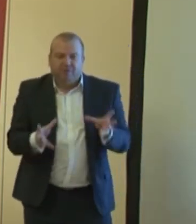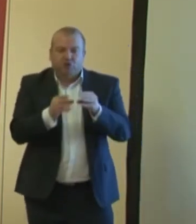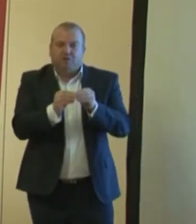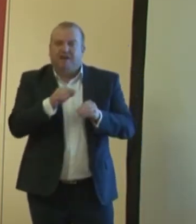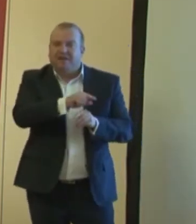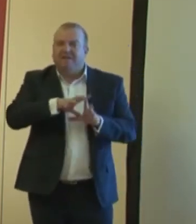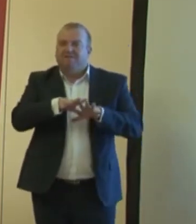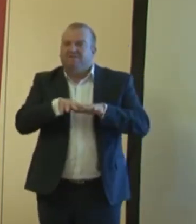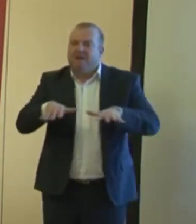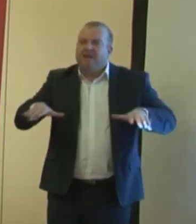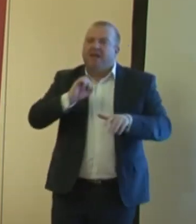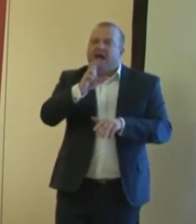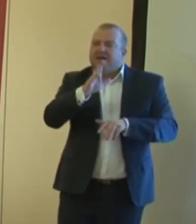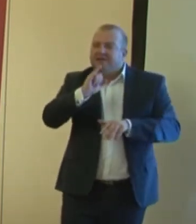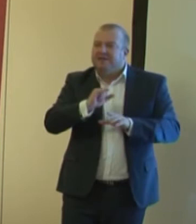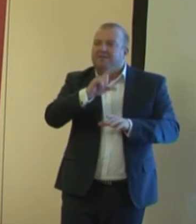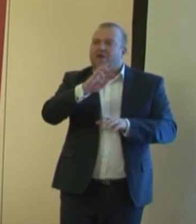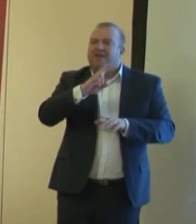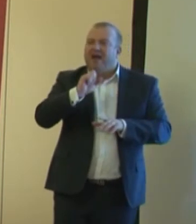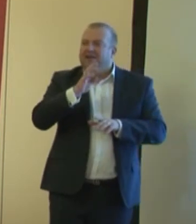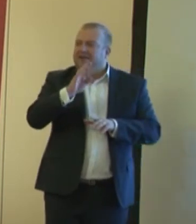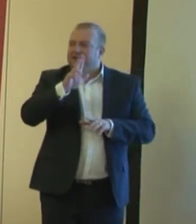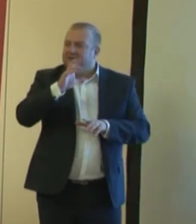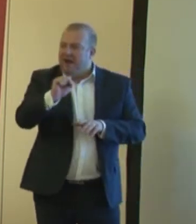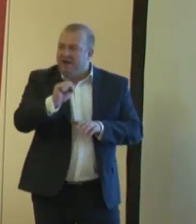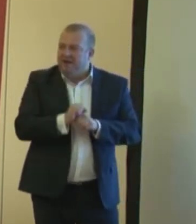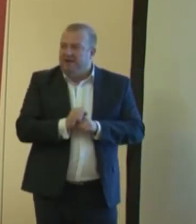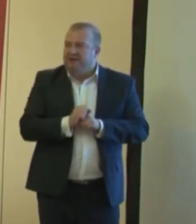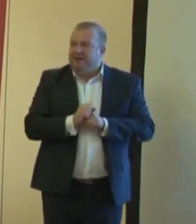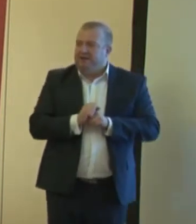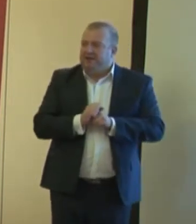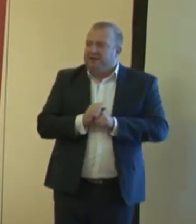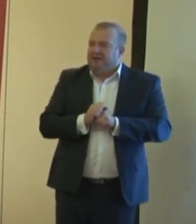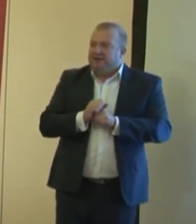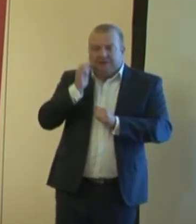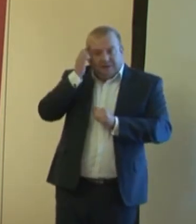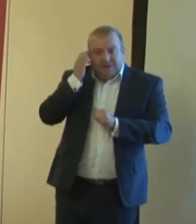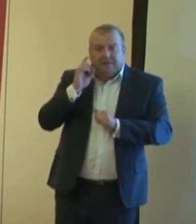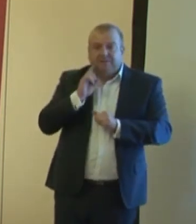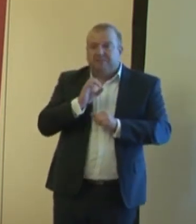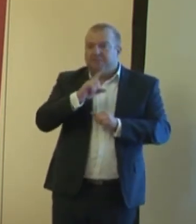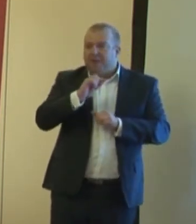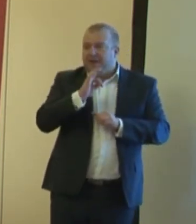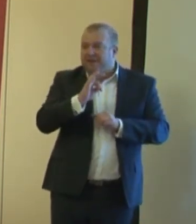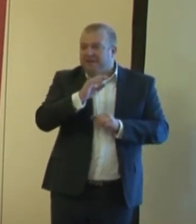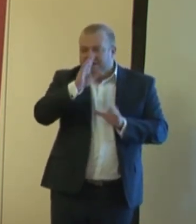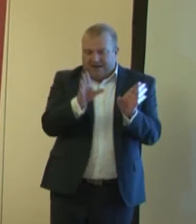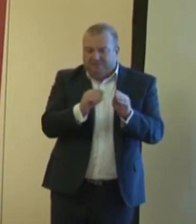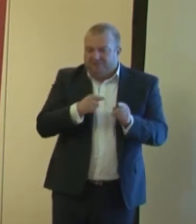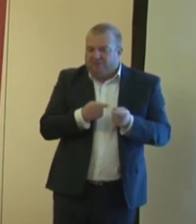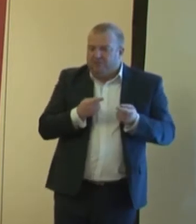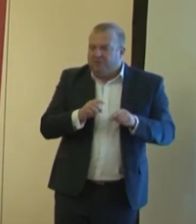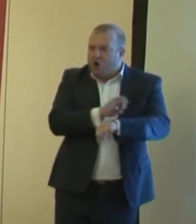wielkiej akcji Profilaktyka Ty, Pakt E, który robimy razem z Komendą Główną Policji.